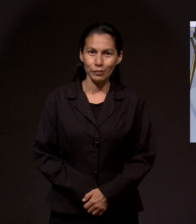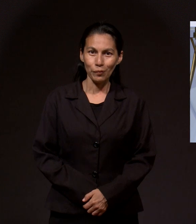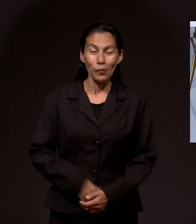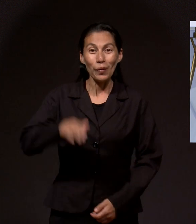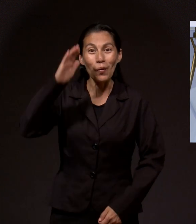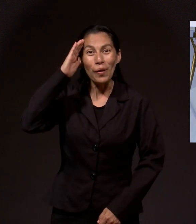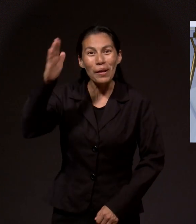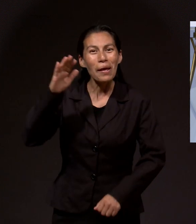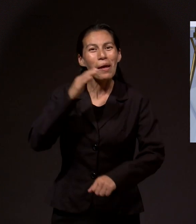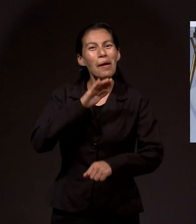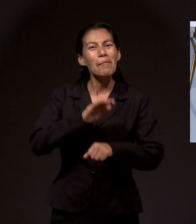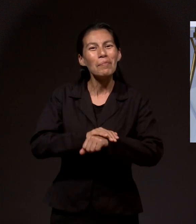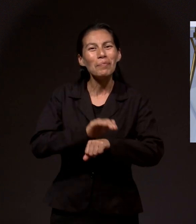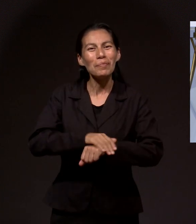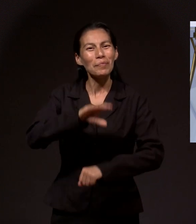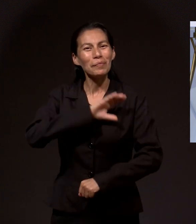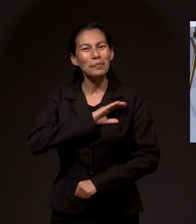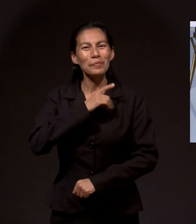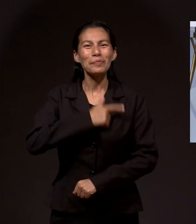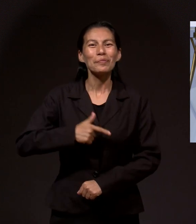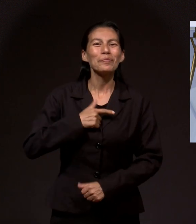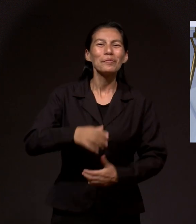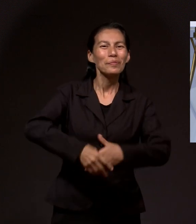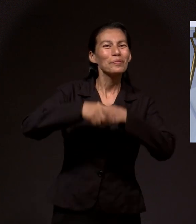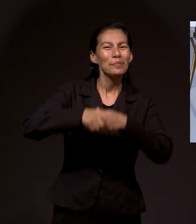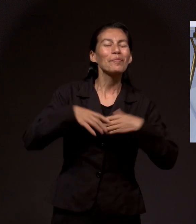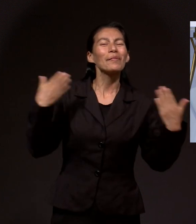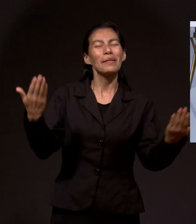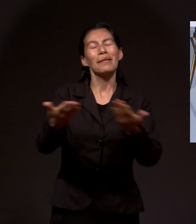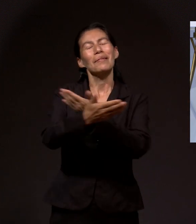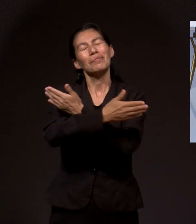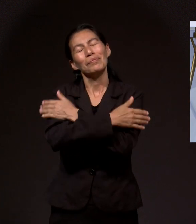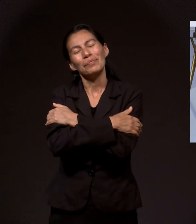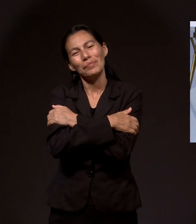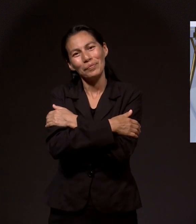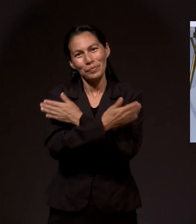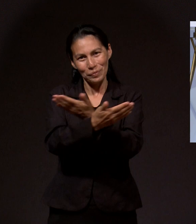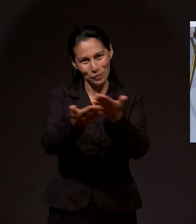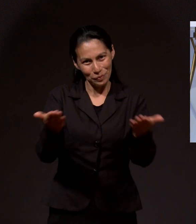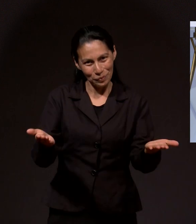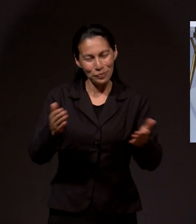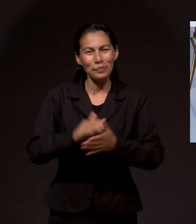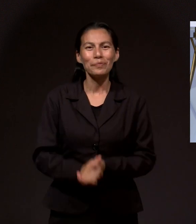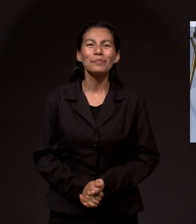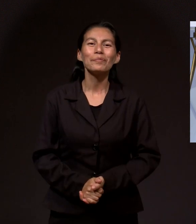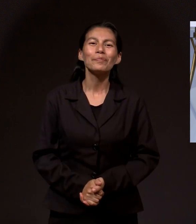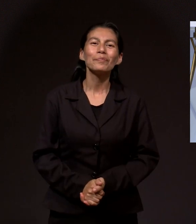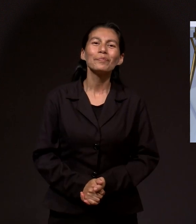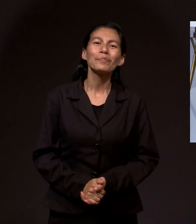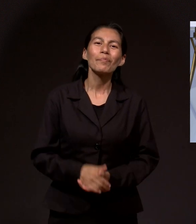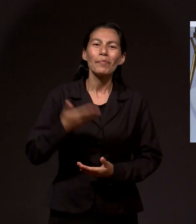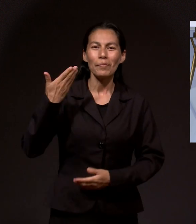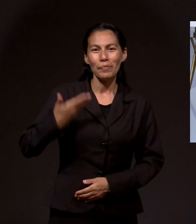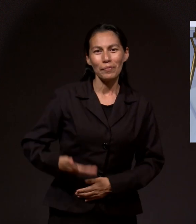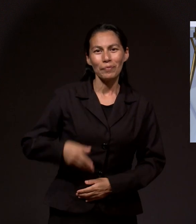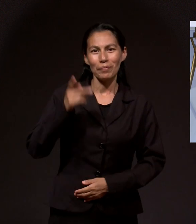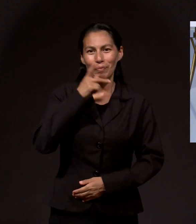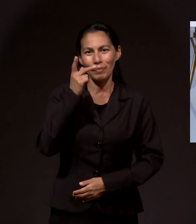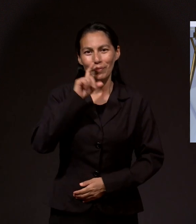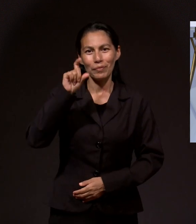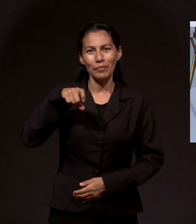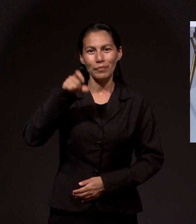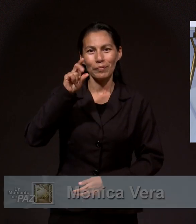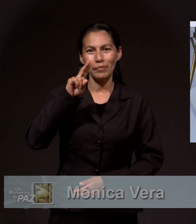¿Qué tal, queridos amigos? Qué gusto saludarles. Un abrazo virtual a la distancia para ustedes del Pastor